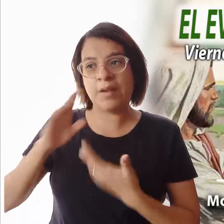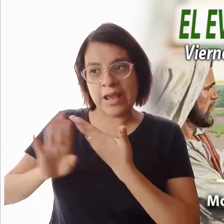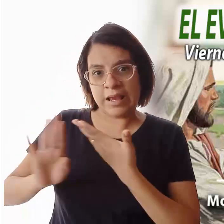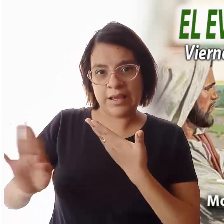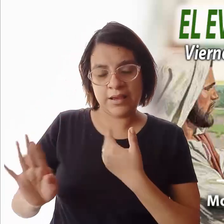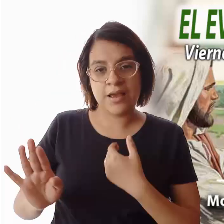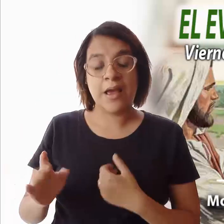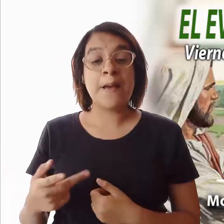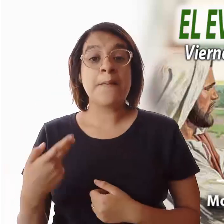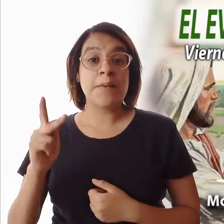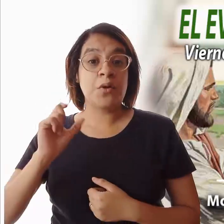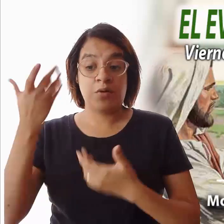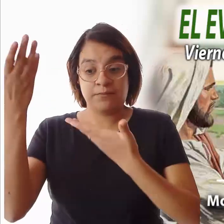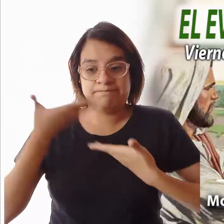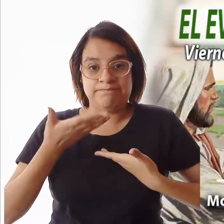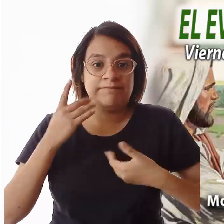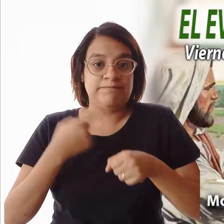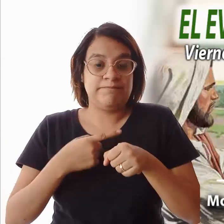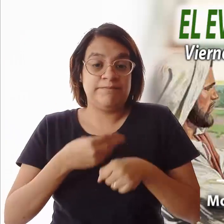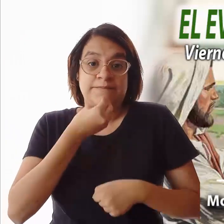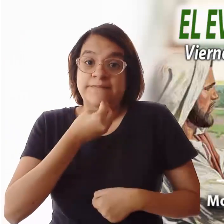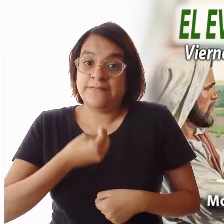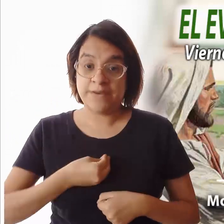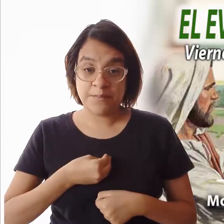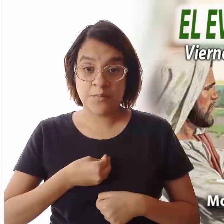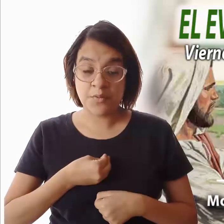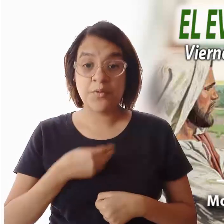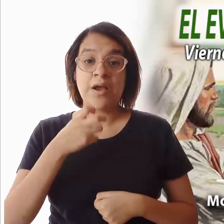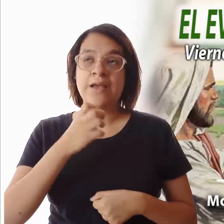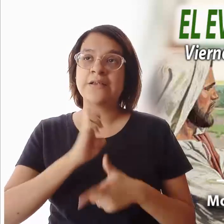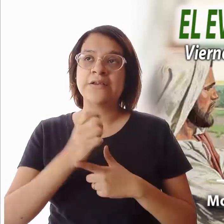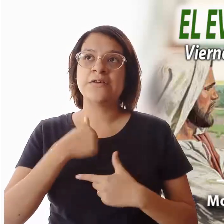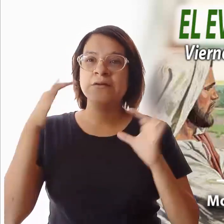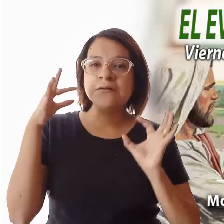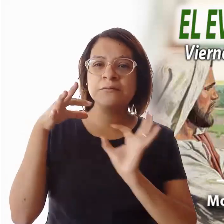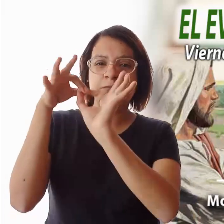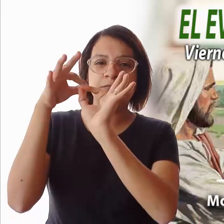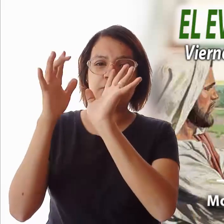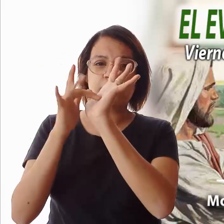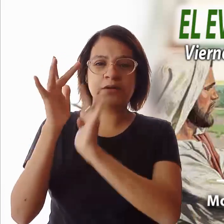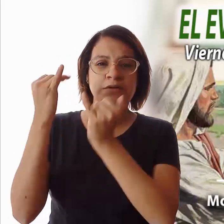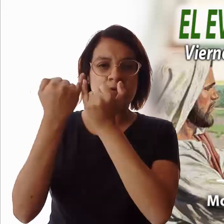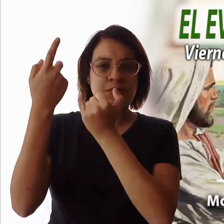Pero cuando han llegado, unámoslos a los sufrimientos de Jesús.